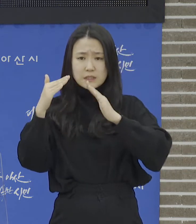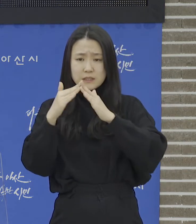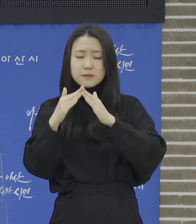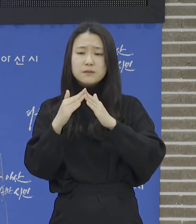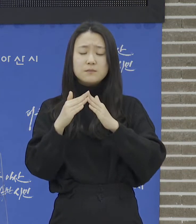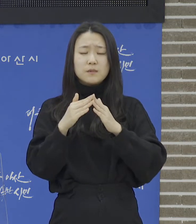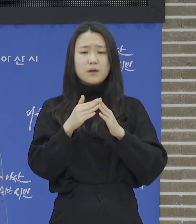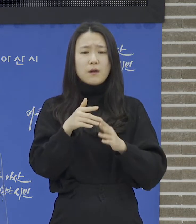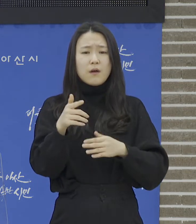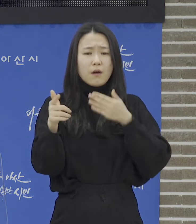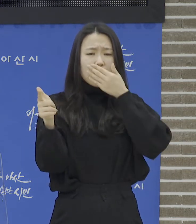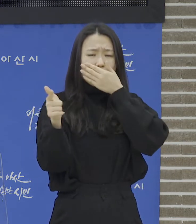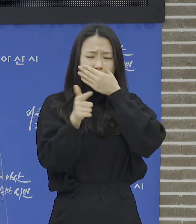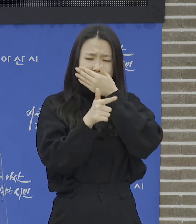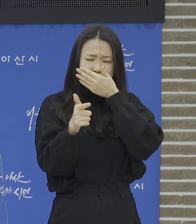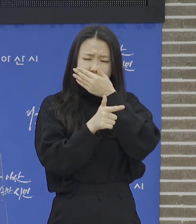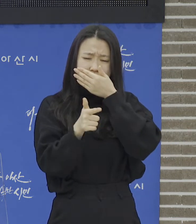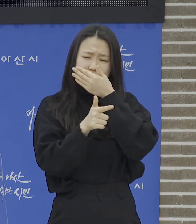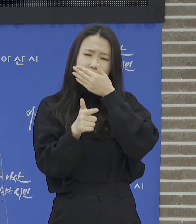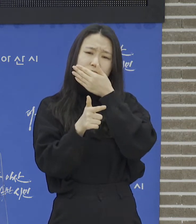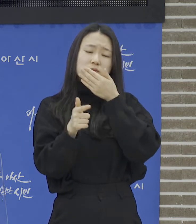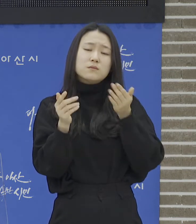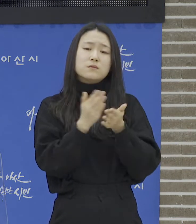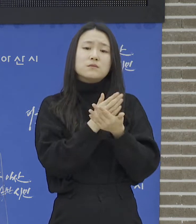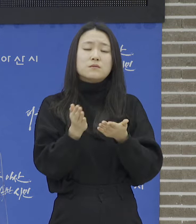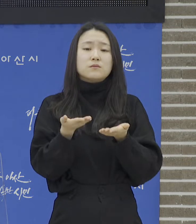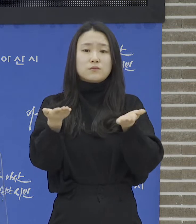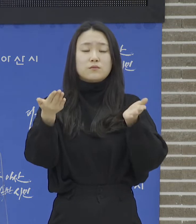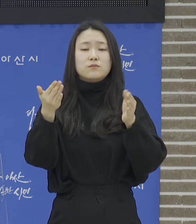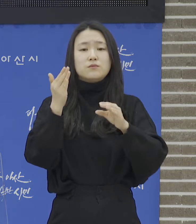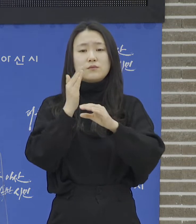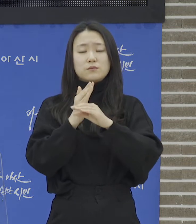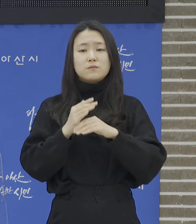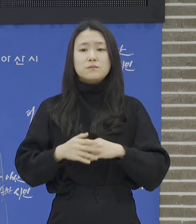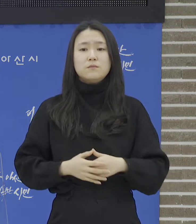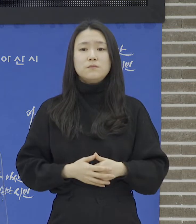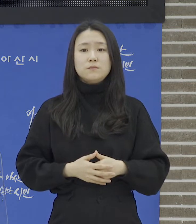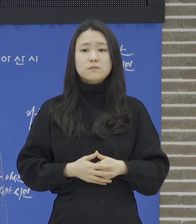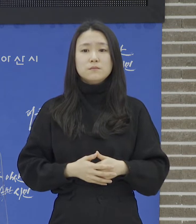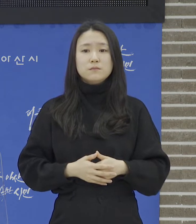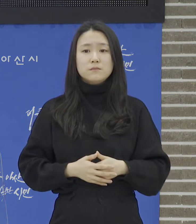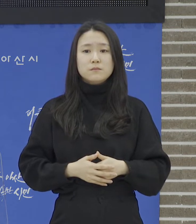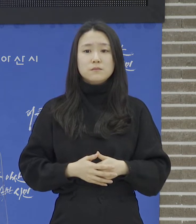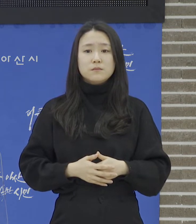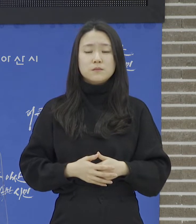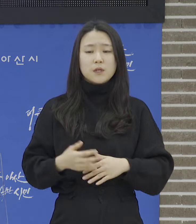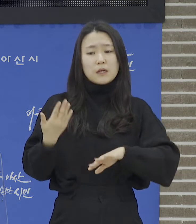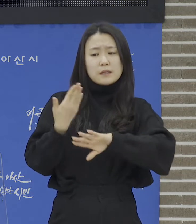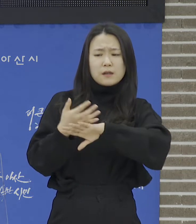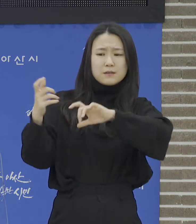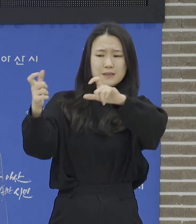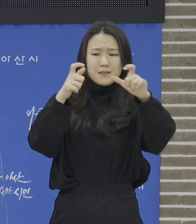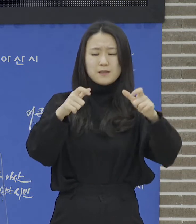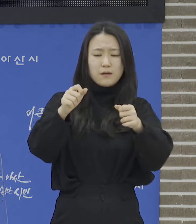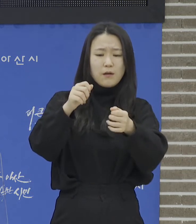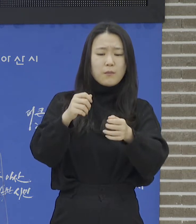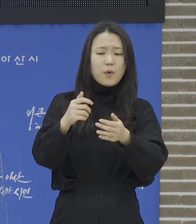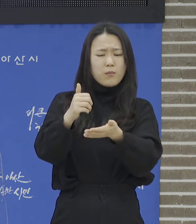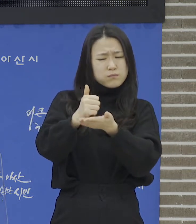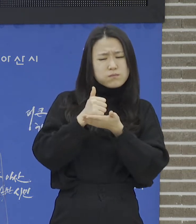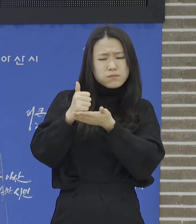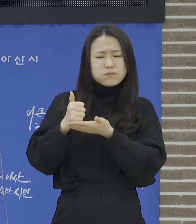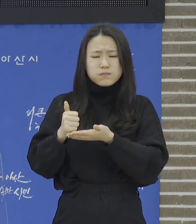여러분의 건강을 위해 최선을 다하고 있습니다. 최근 타지역 방문으로 인한 희킨 사례가 빈번합니다.